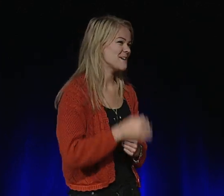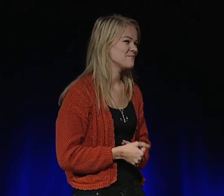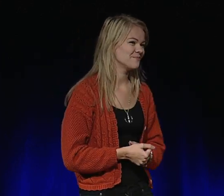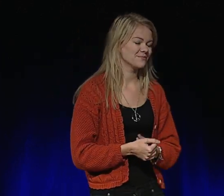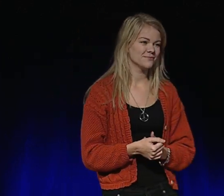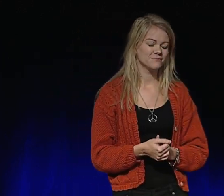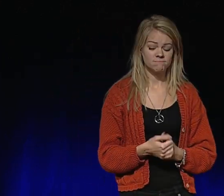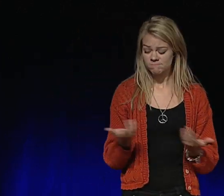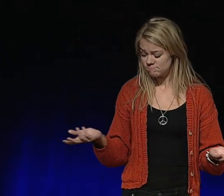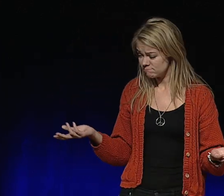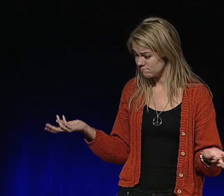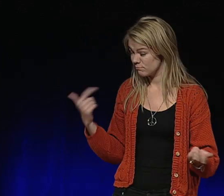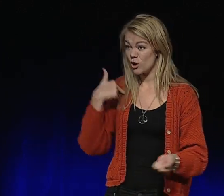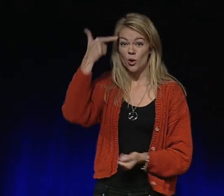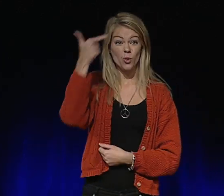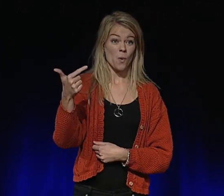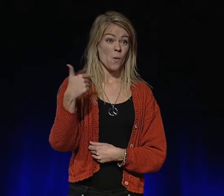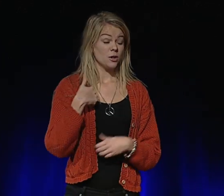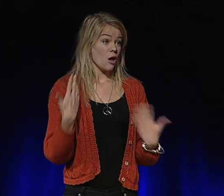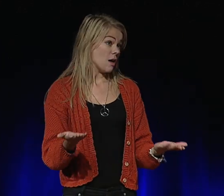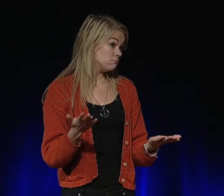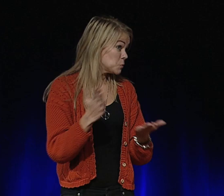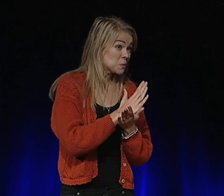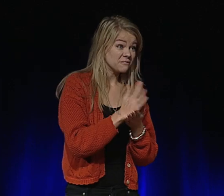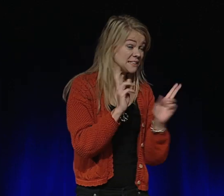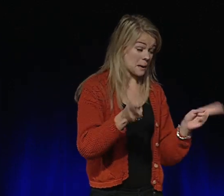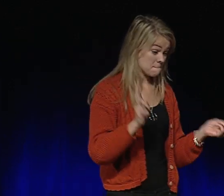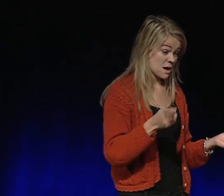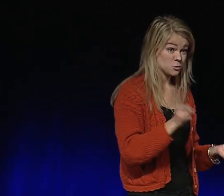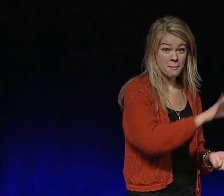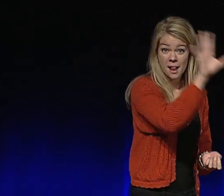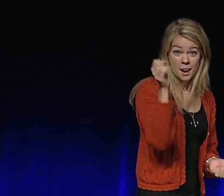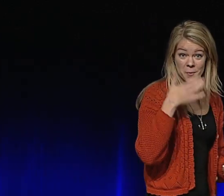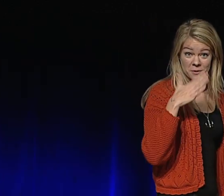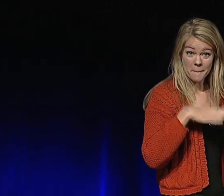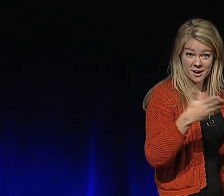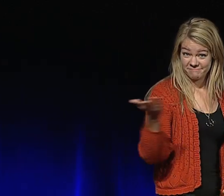att fika. Ja, jag är väl som de flesta andra unga, antar jag.